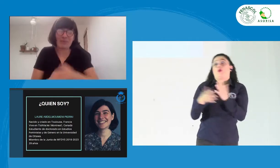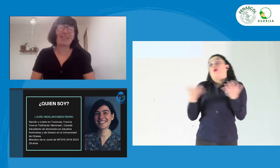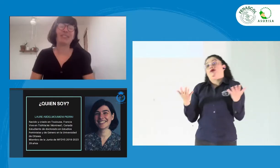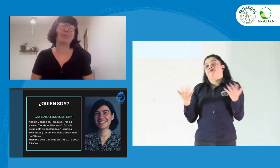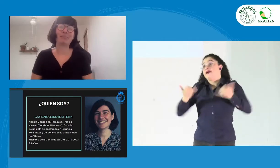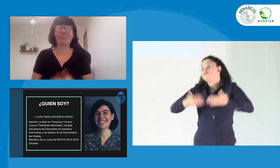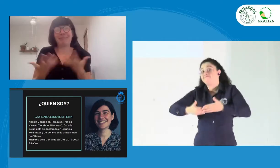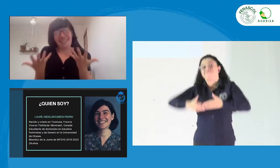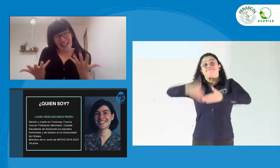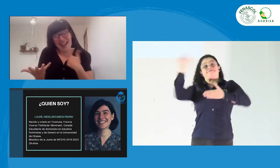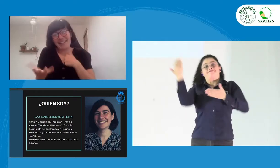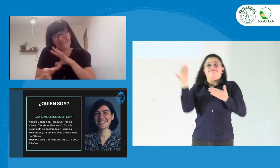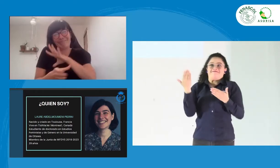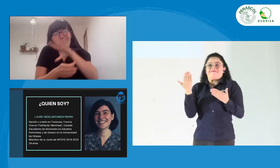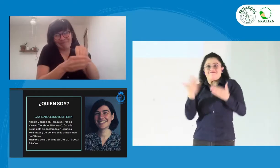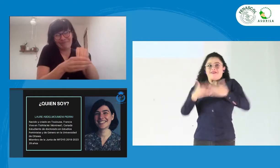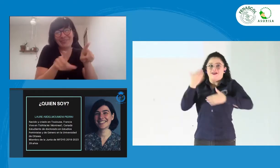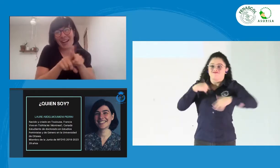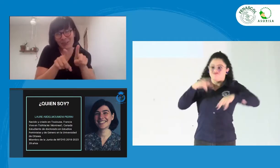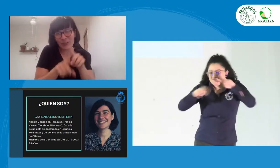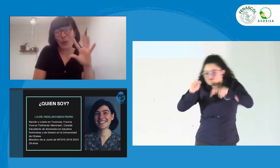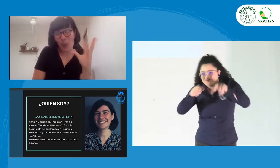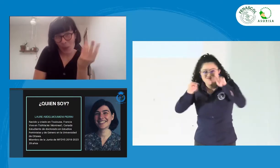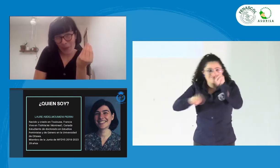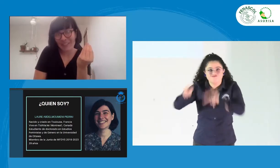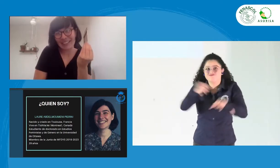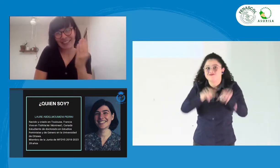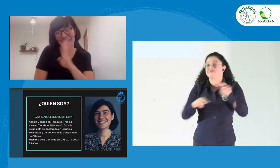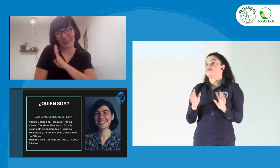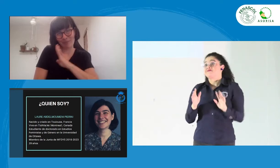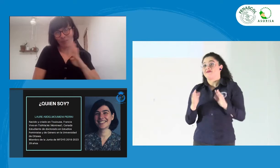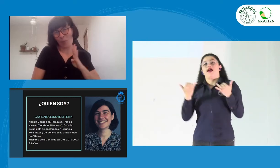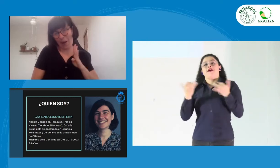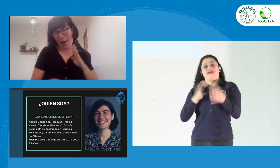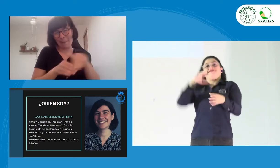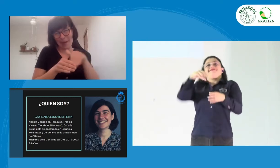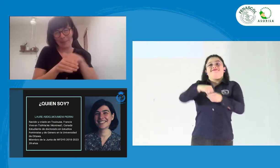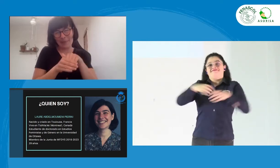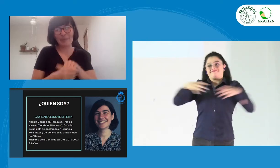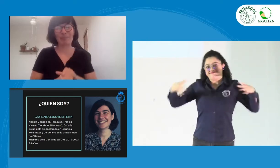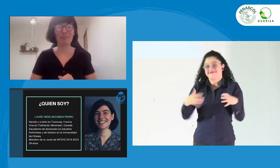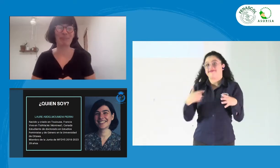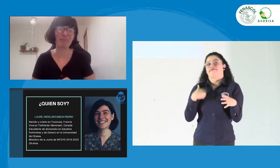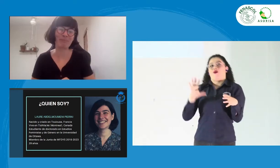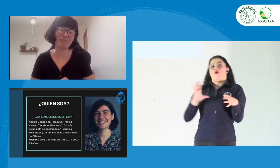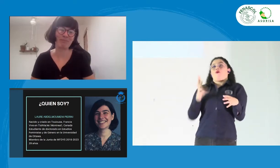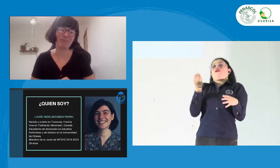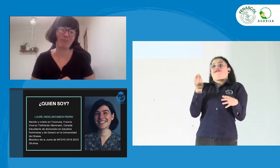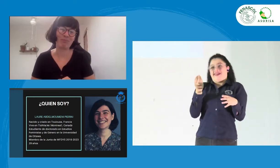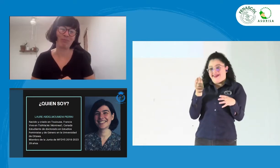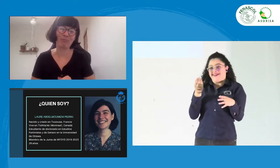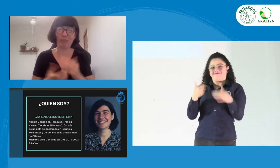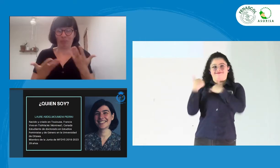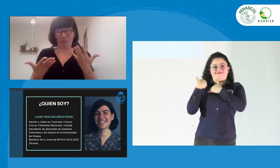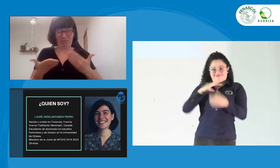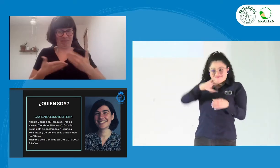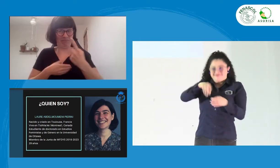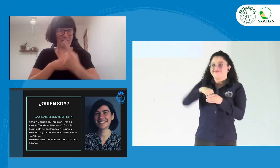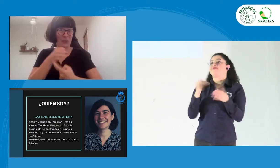estudios feministas con las mujeres sordas. Entonces, por eso, que es lo mismo que hago de la sección de jóvenes de la